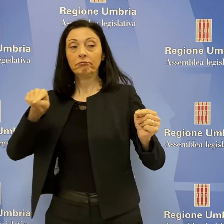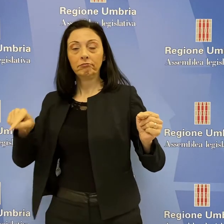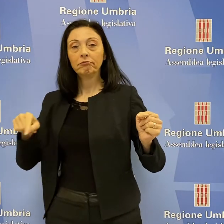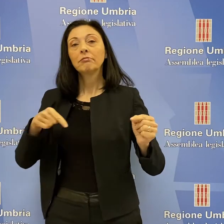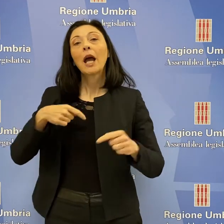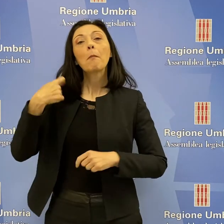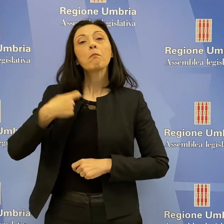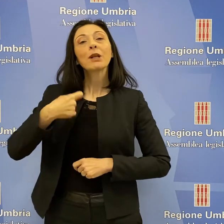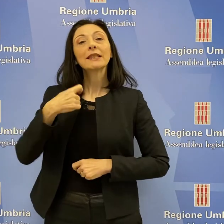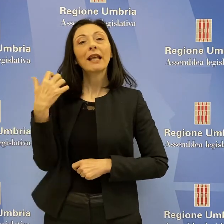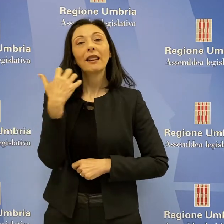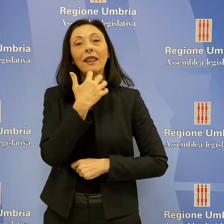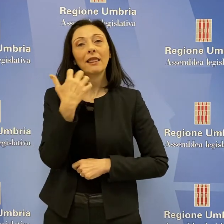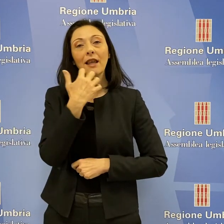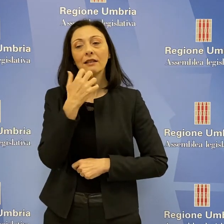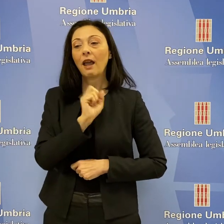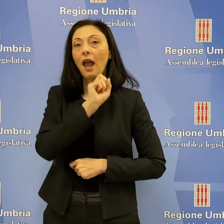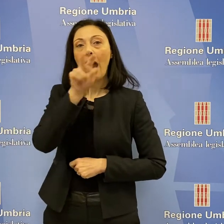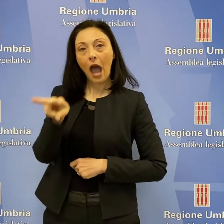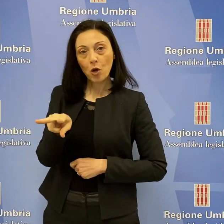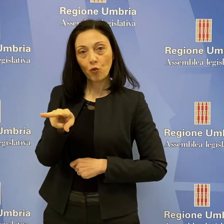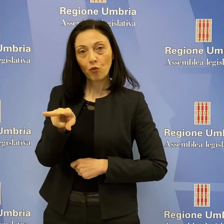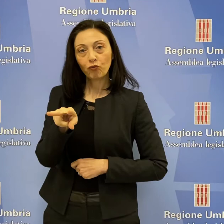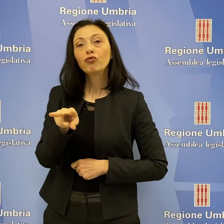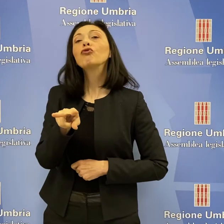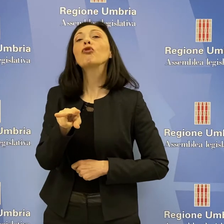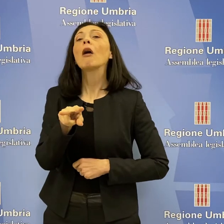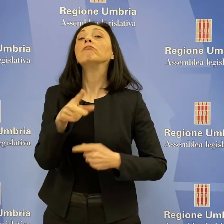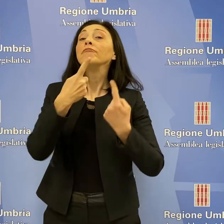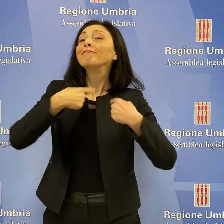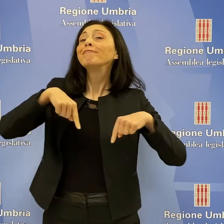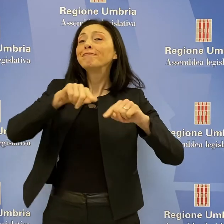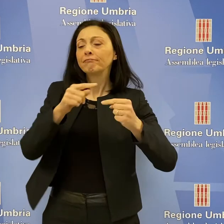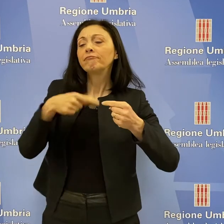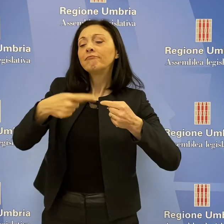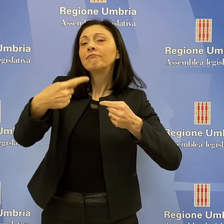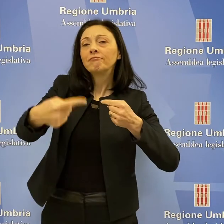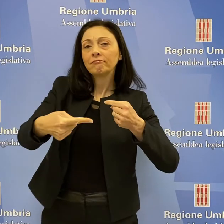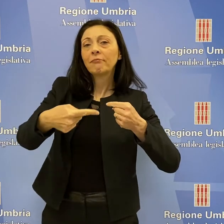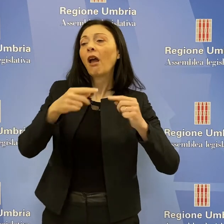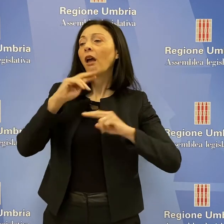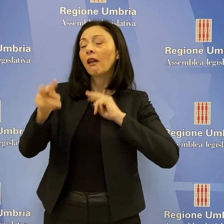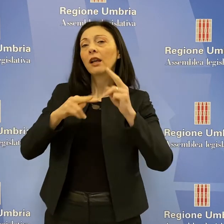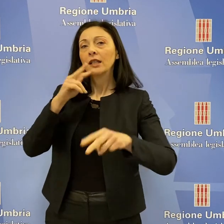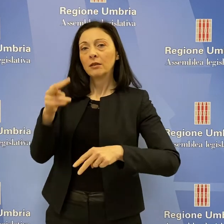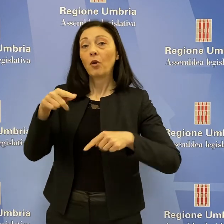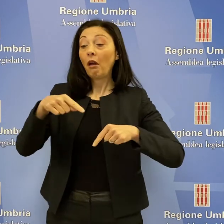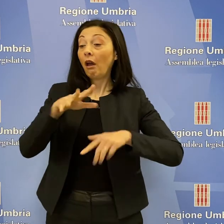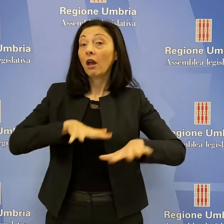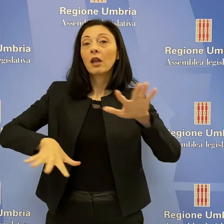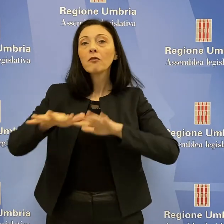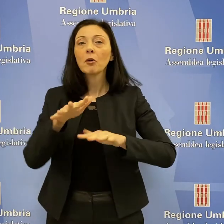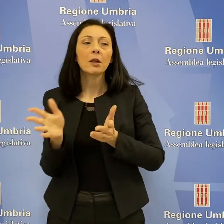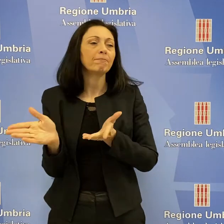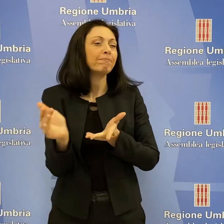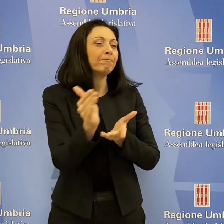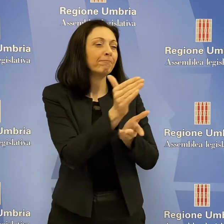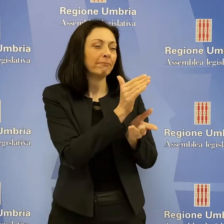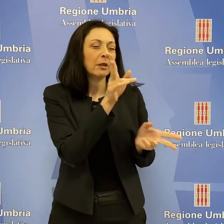Presidente Tesei ha annunciato che nelle prossime sedute d'aula risponderà alle richieste avanzate. Sto acquisendo, ha detto, gli